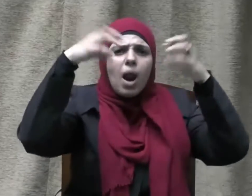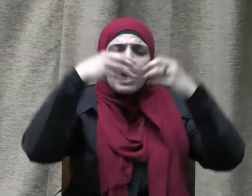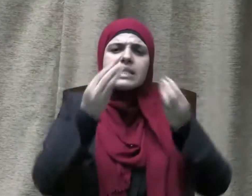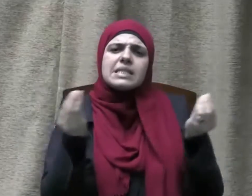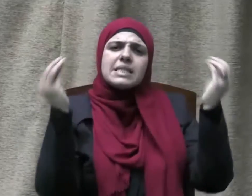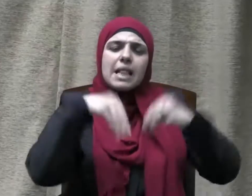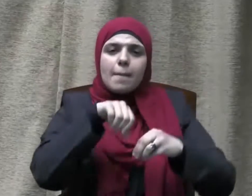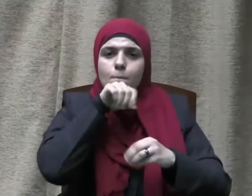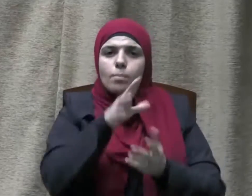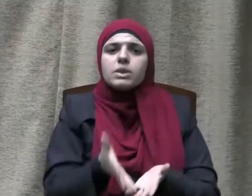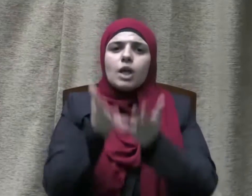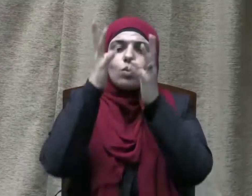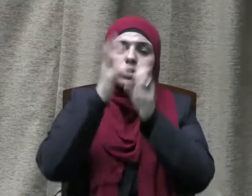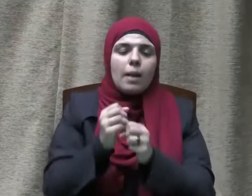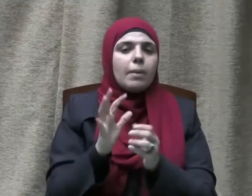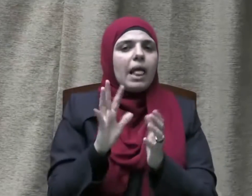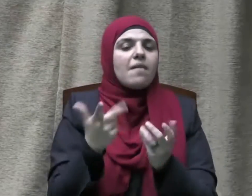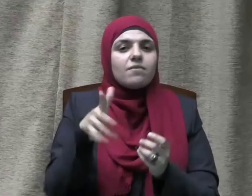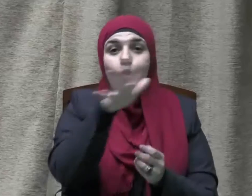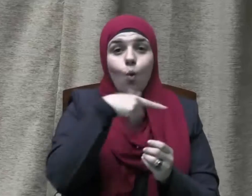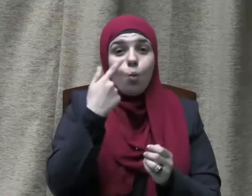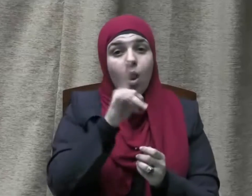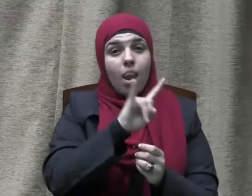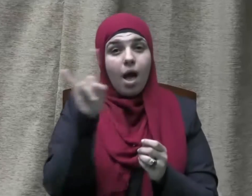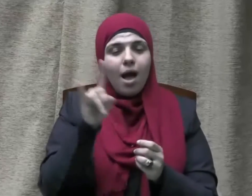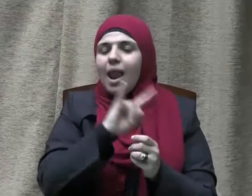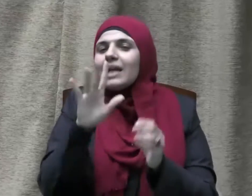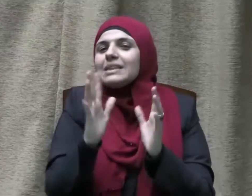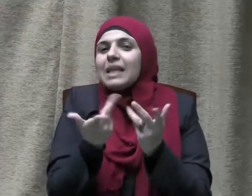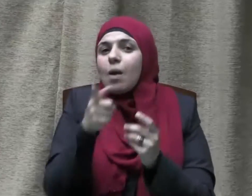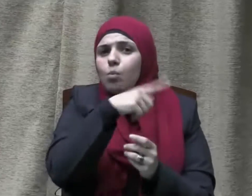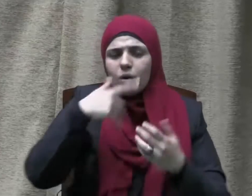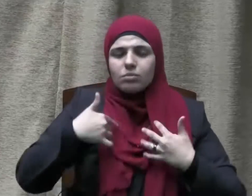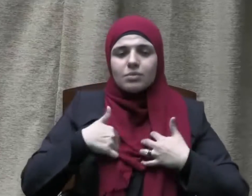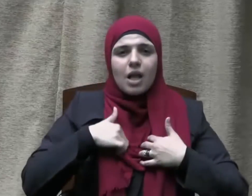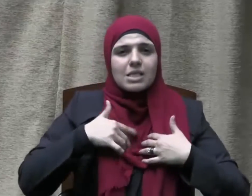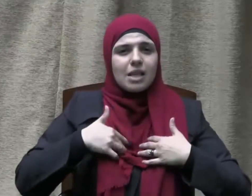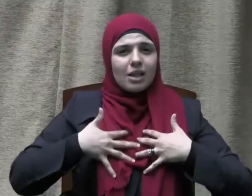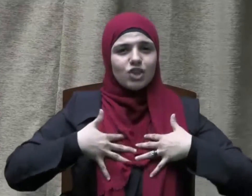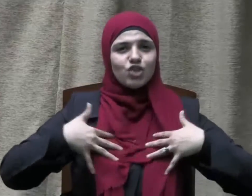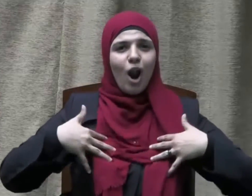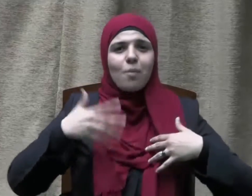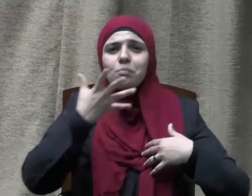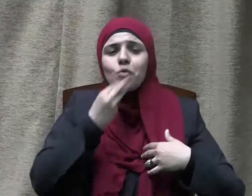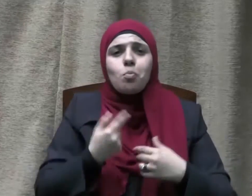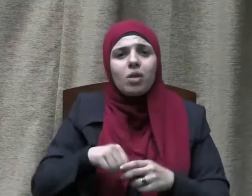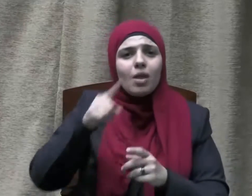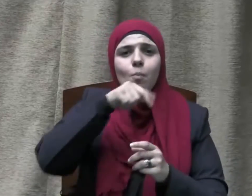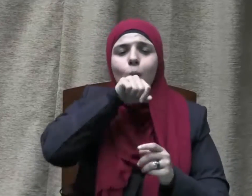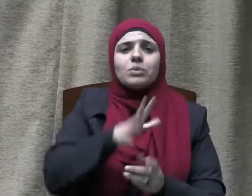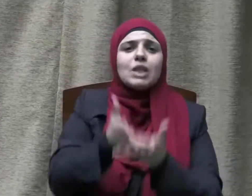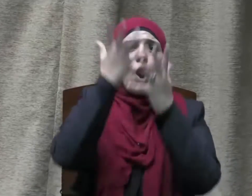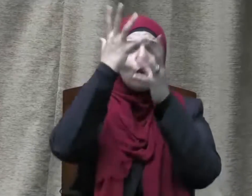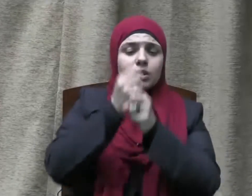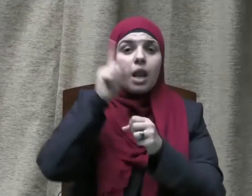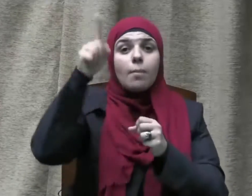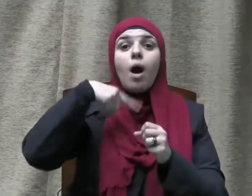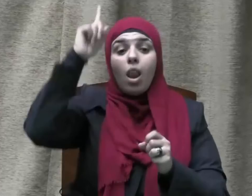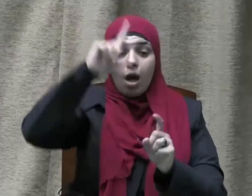كيف لا وهو الذي شرح له صدرة فقال سبحانه ألم نشرح لك صدرك